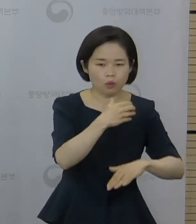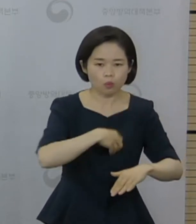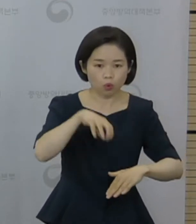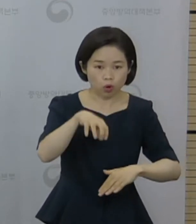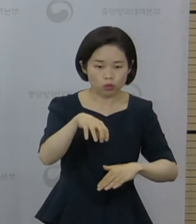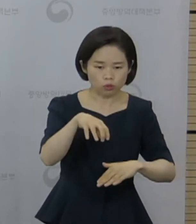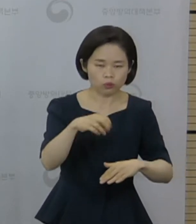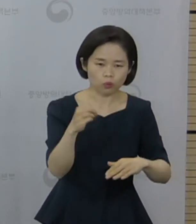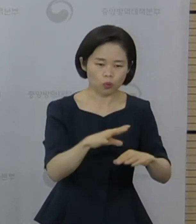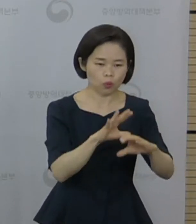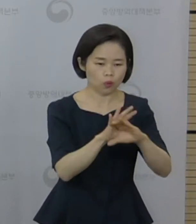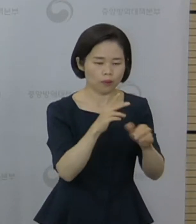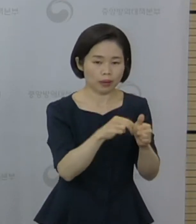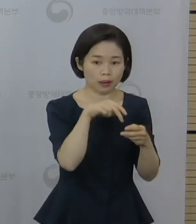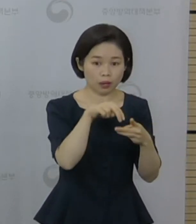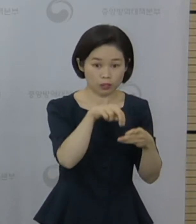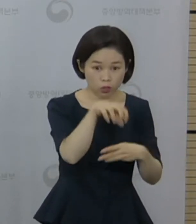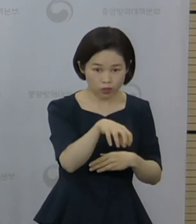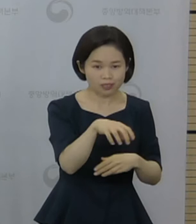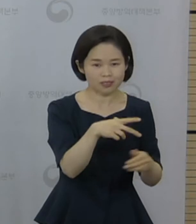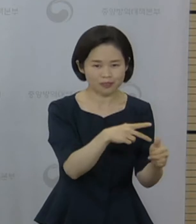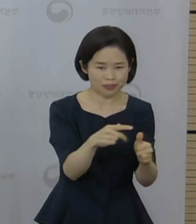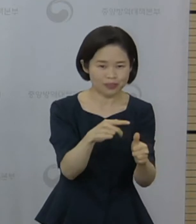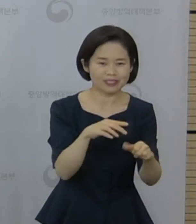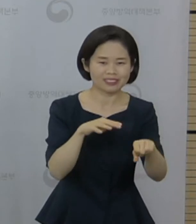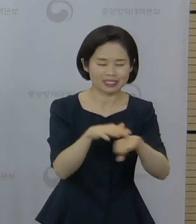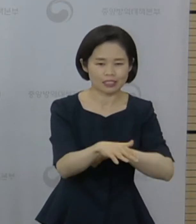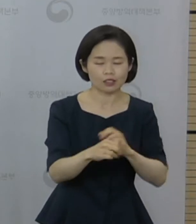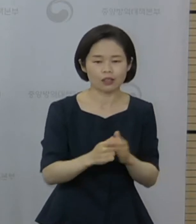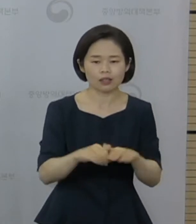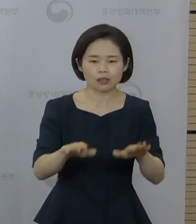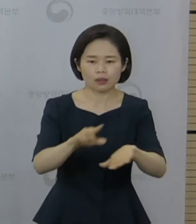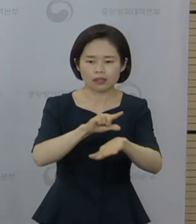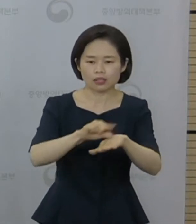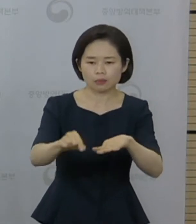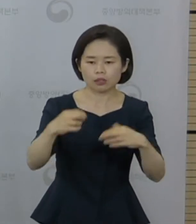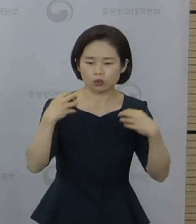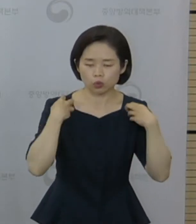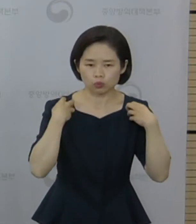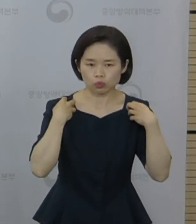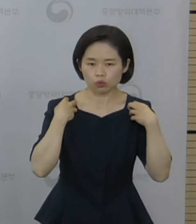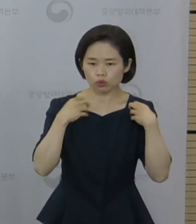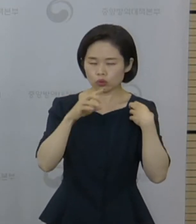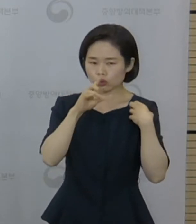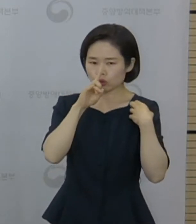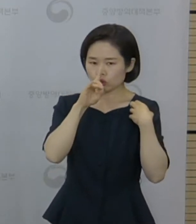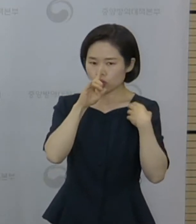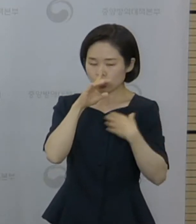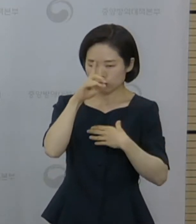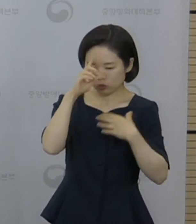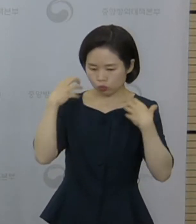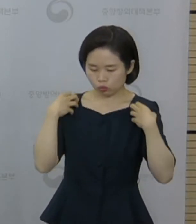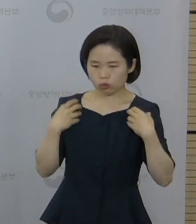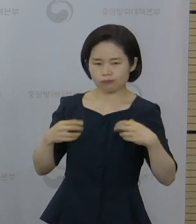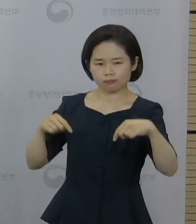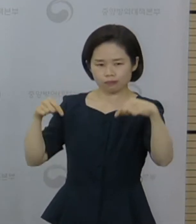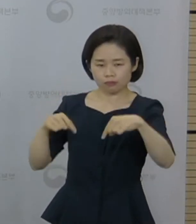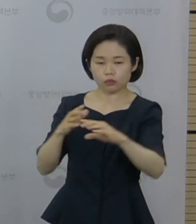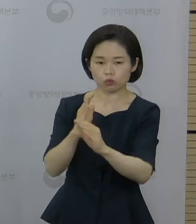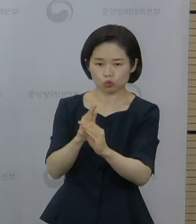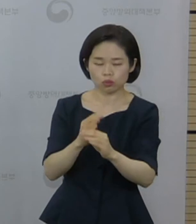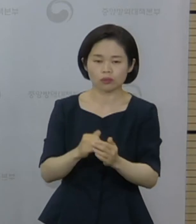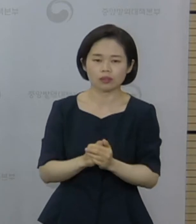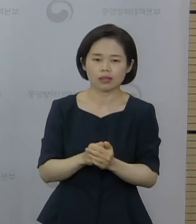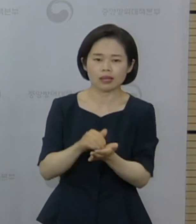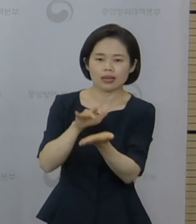방식입니다. 현재 지자체와 구체적인 방안을 협의 중에 있고 시기는 이제 백신 공급 상황에